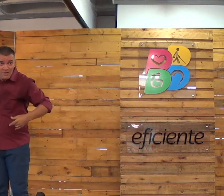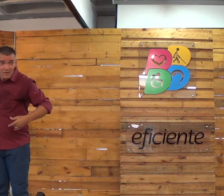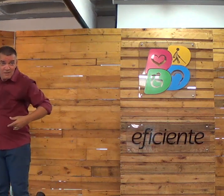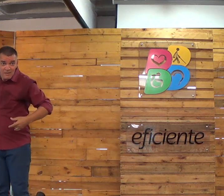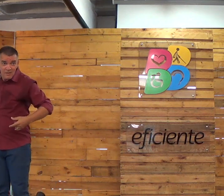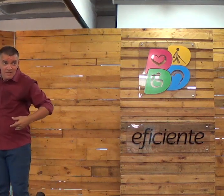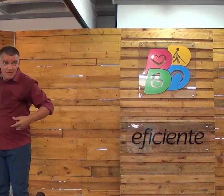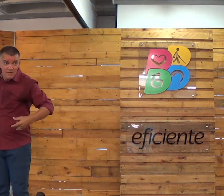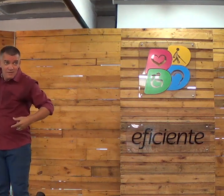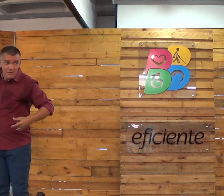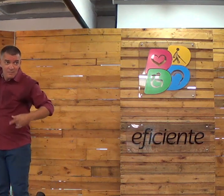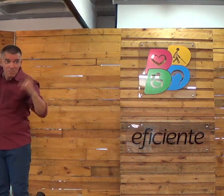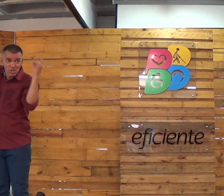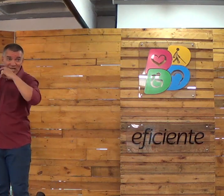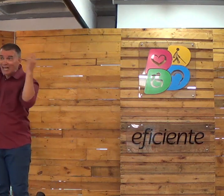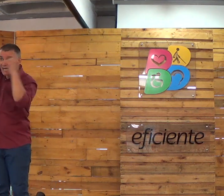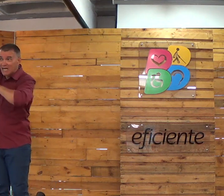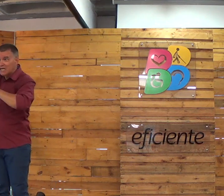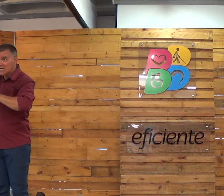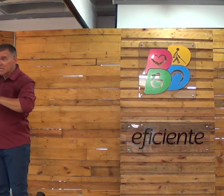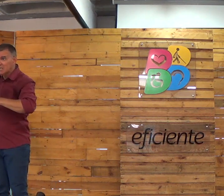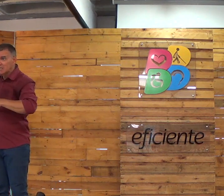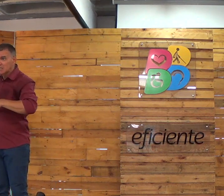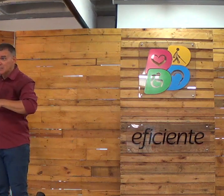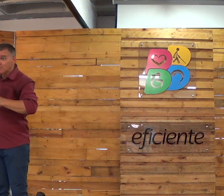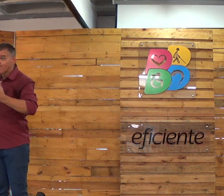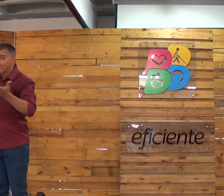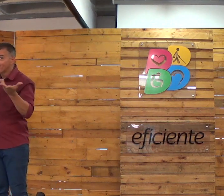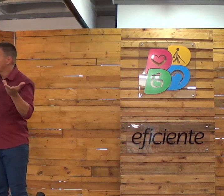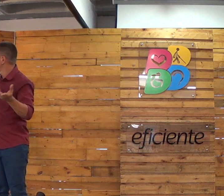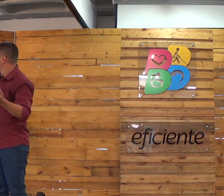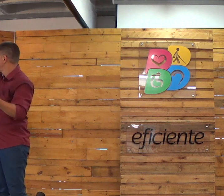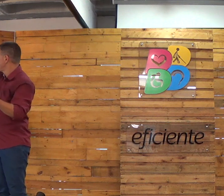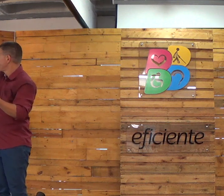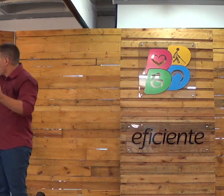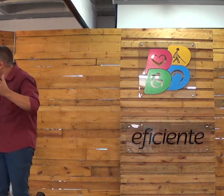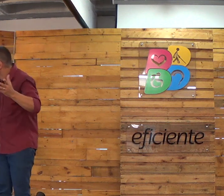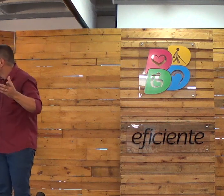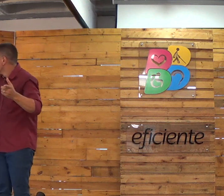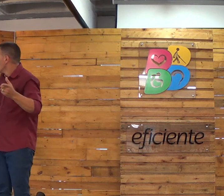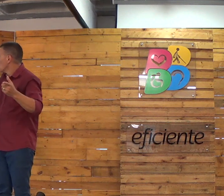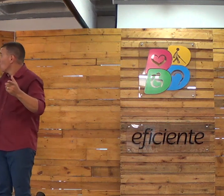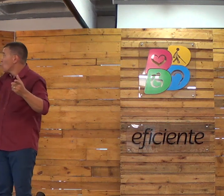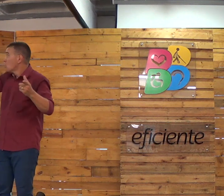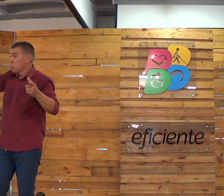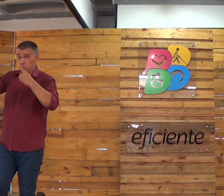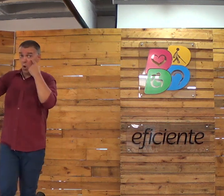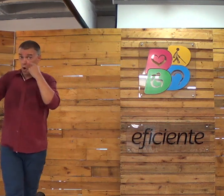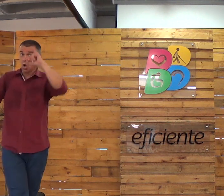Você acha que isso é brincadeira? Você acha que isso aí é... não. Que bacana. Que frase bonita. Não.